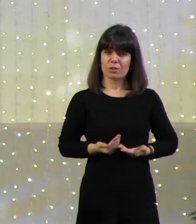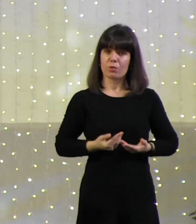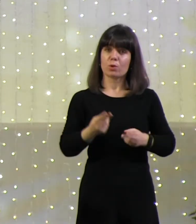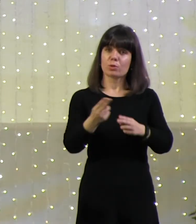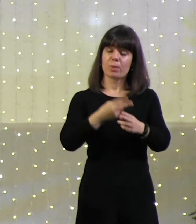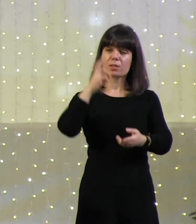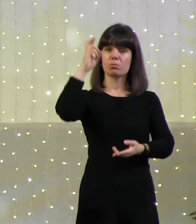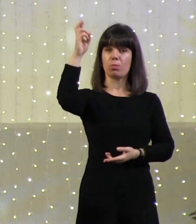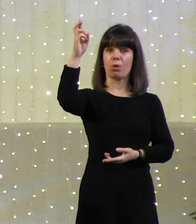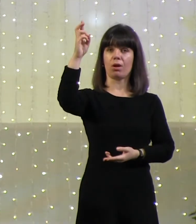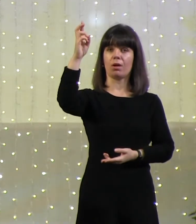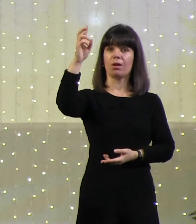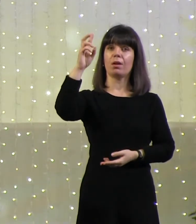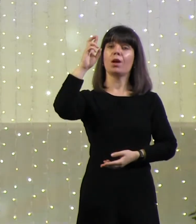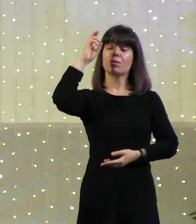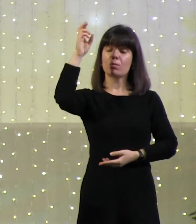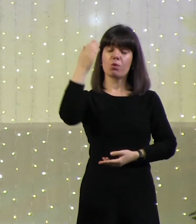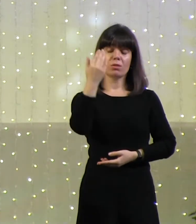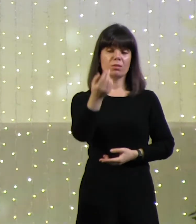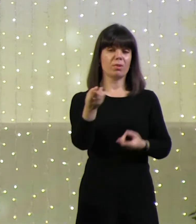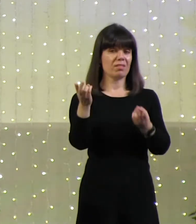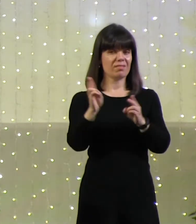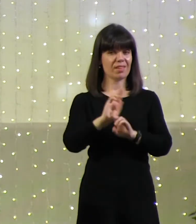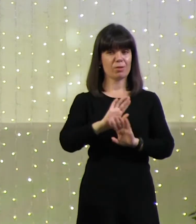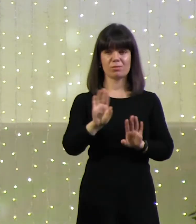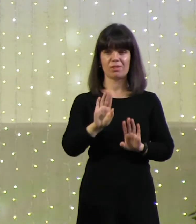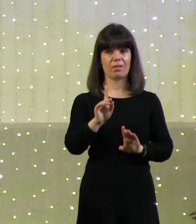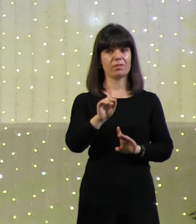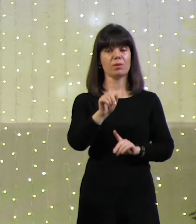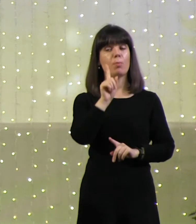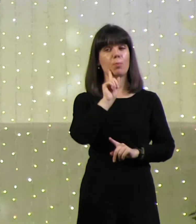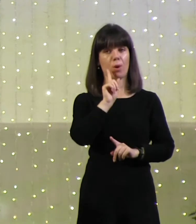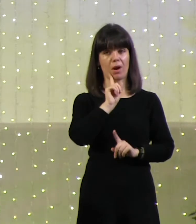Но Бог тебя не оставил пока.